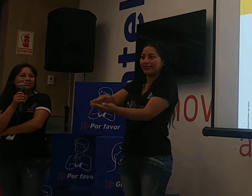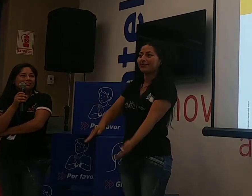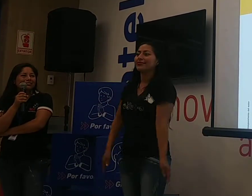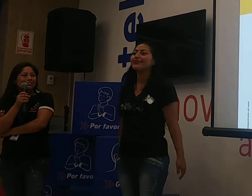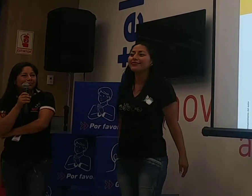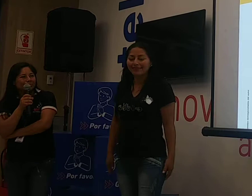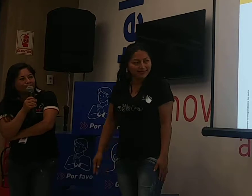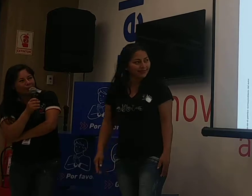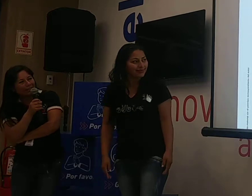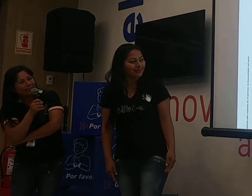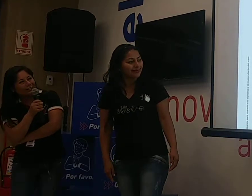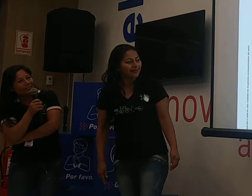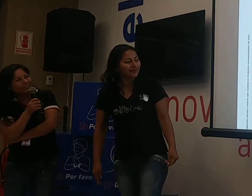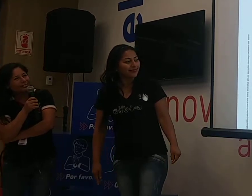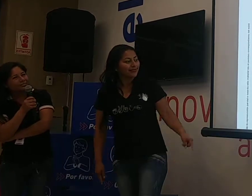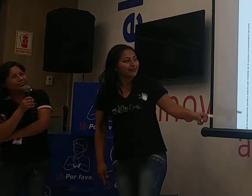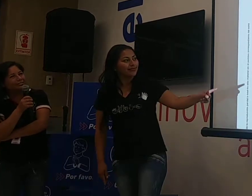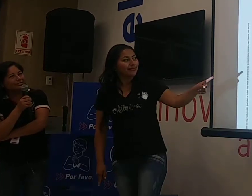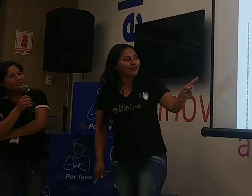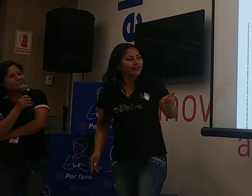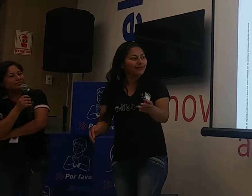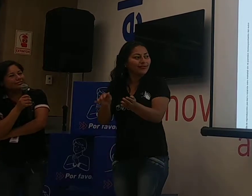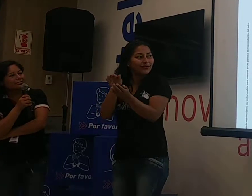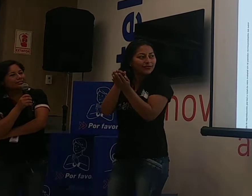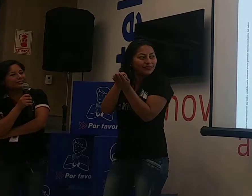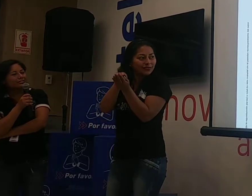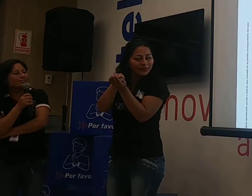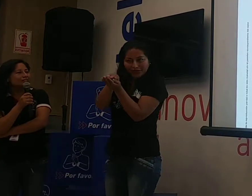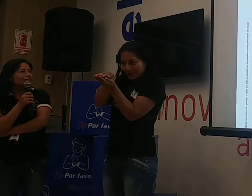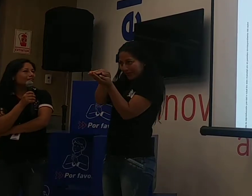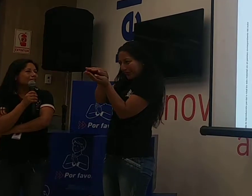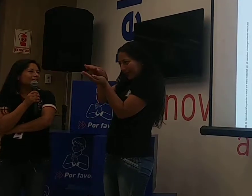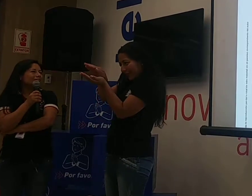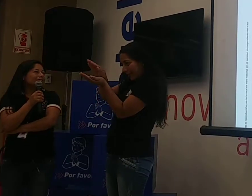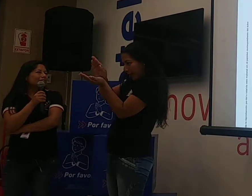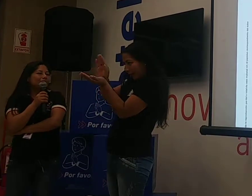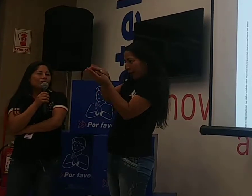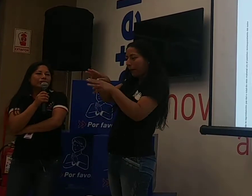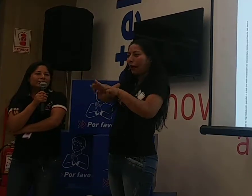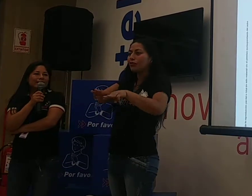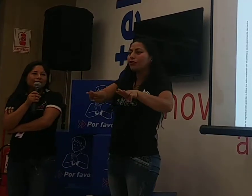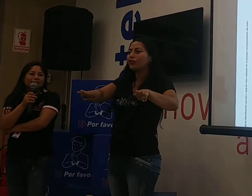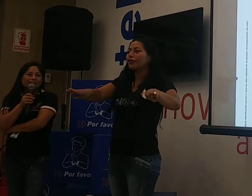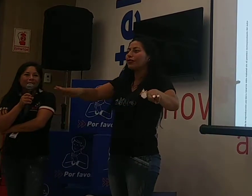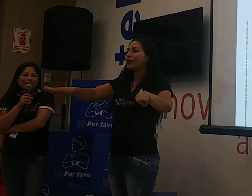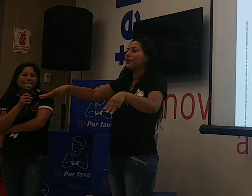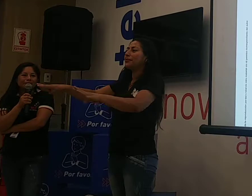Siguiente Siguiente Siguiente Siguiente Concha Demare